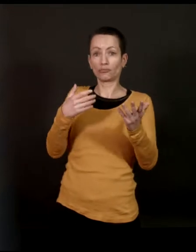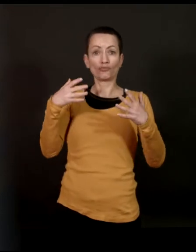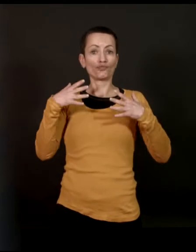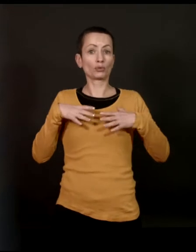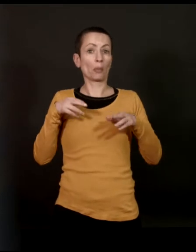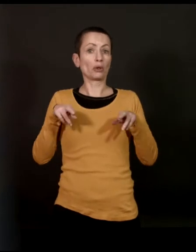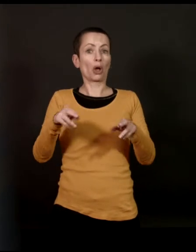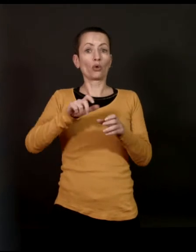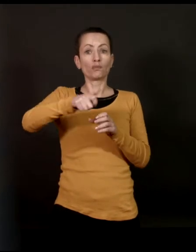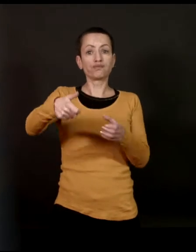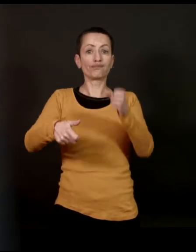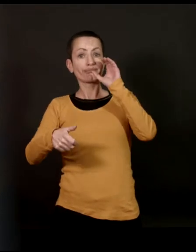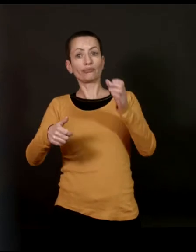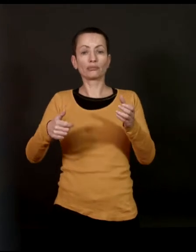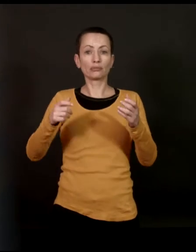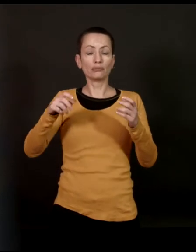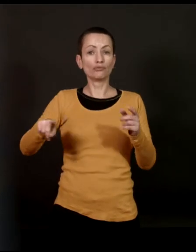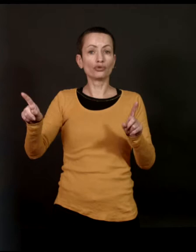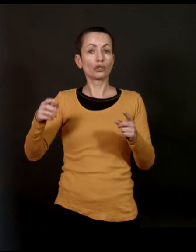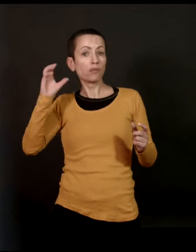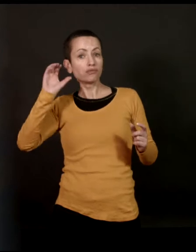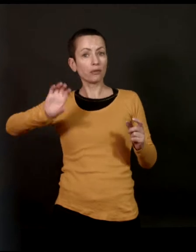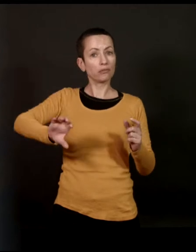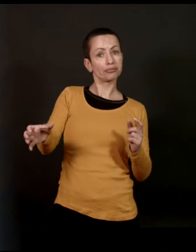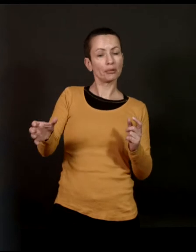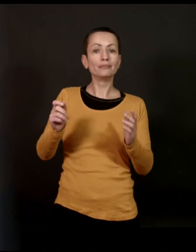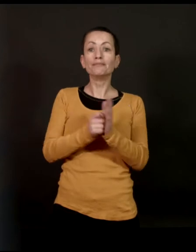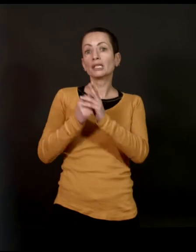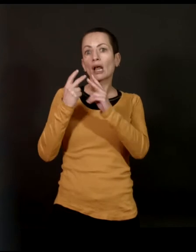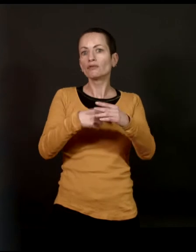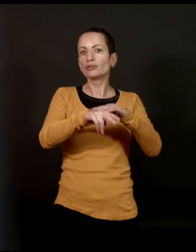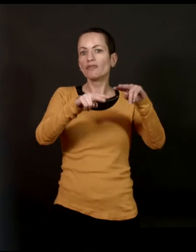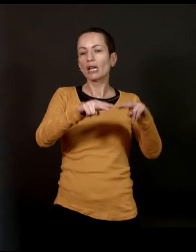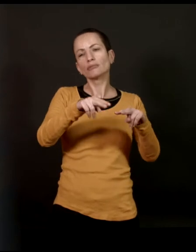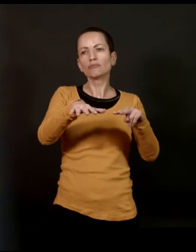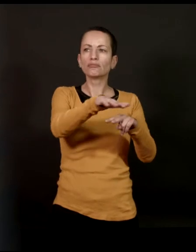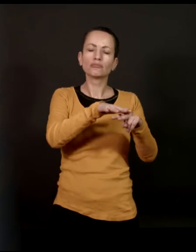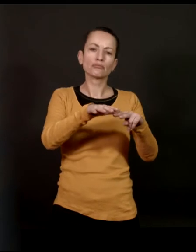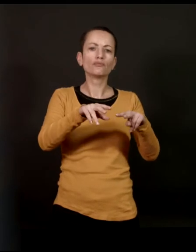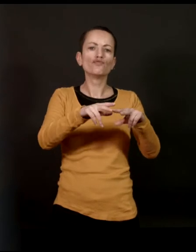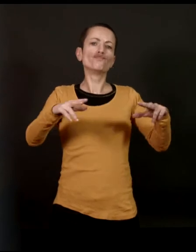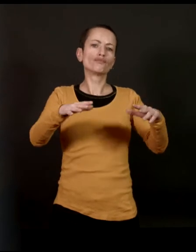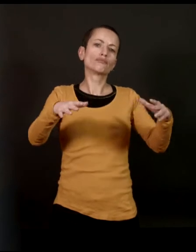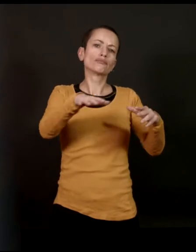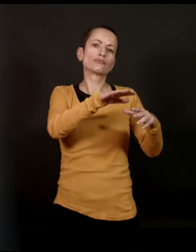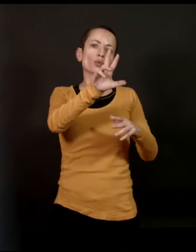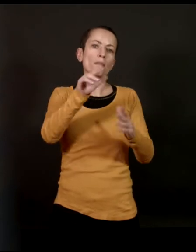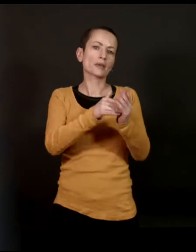'il se promène avec sa canette, il met la musique fort. Donc, quand il arrive à Montréal-Lacluse, village de trois... Enfin, village, villages. En fait, c'était une bourgade de